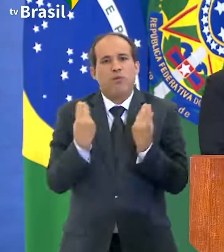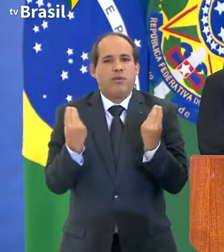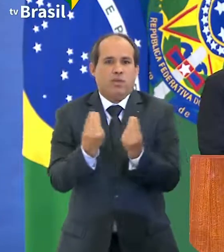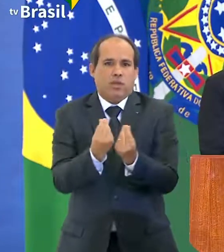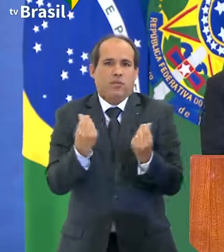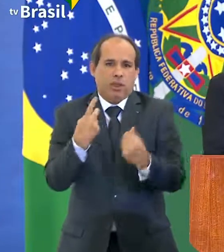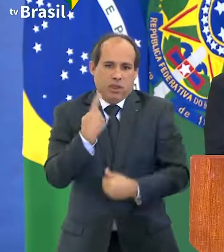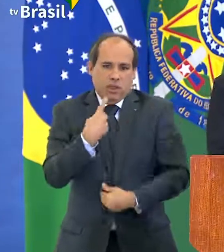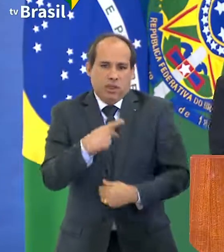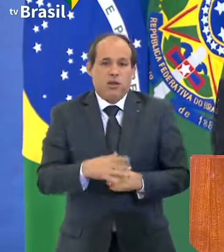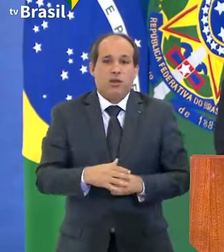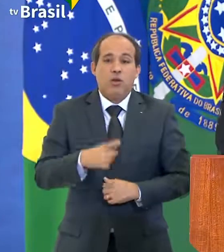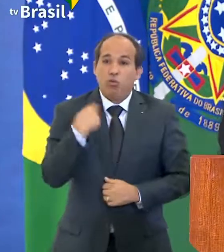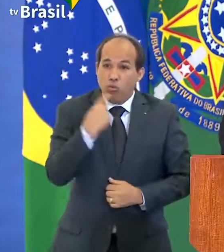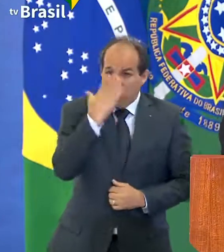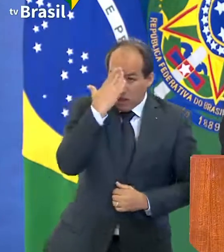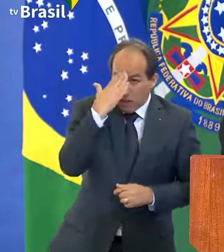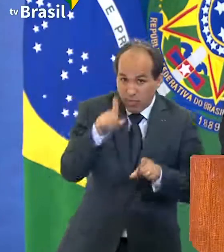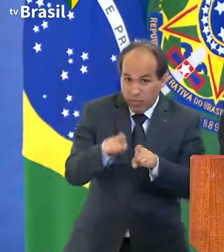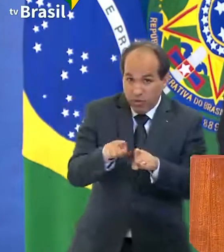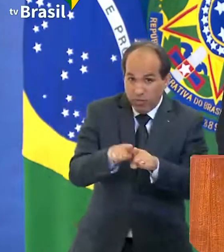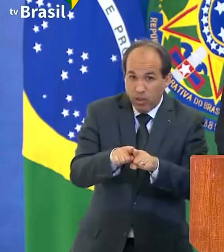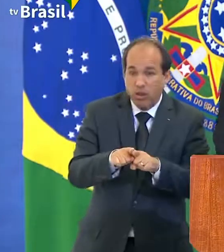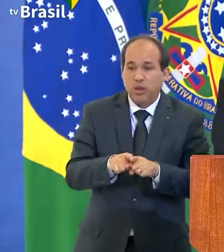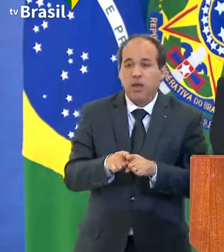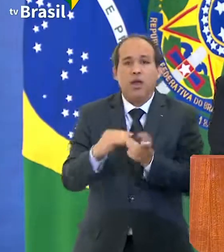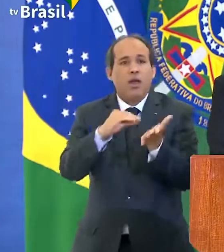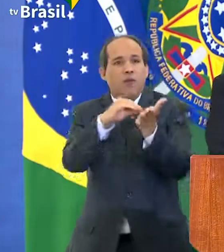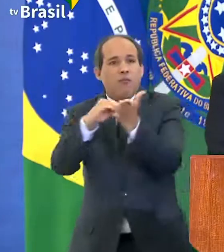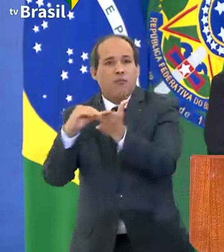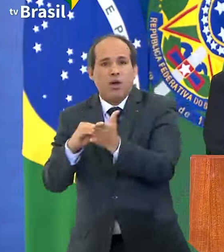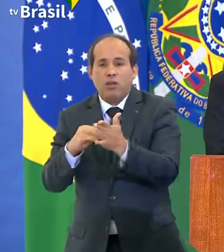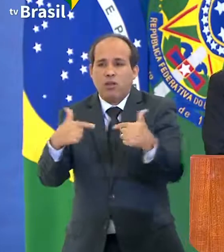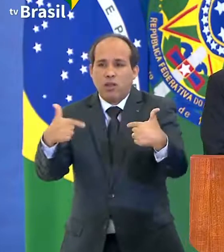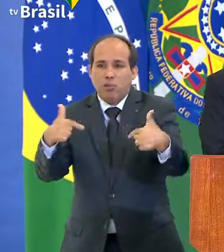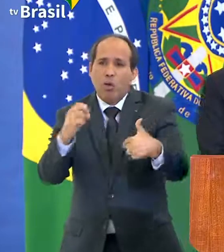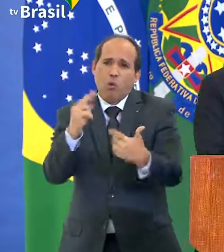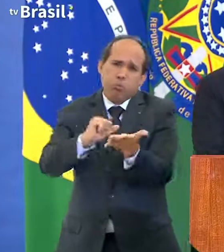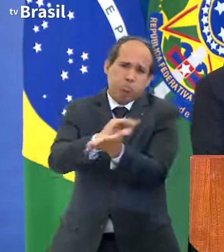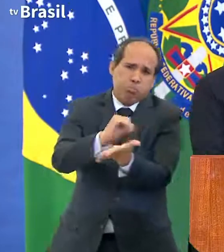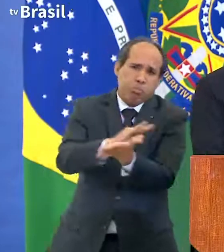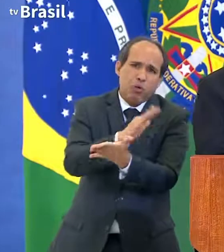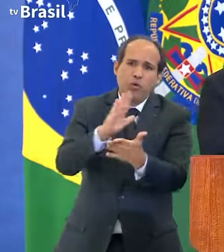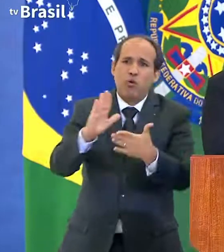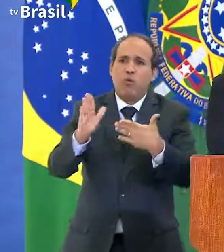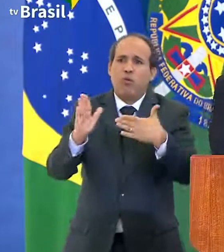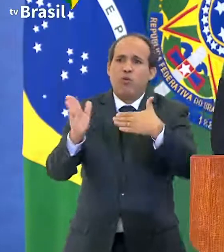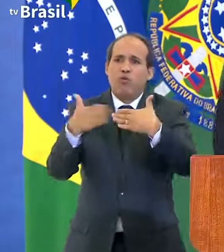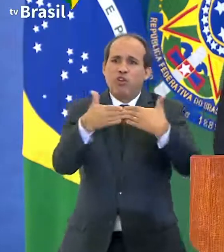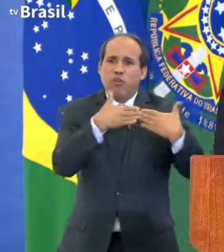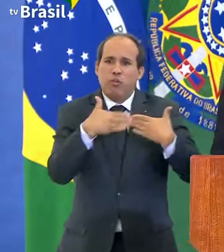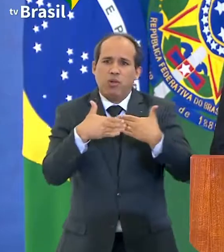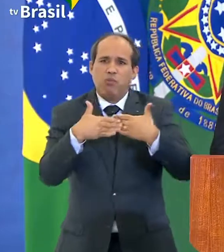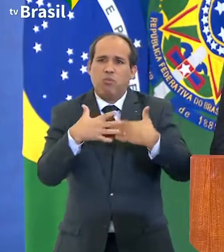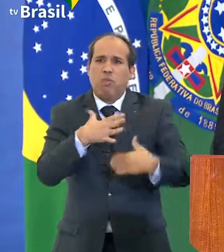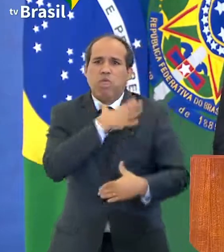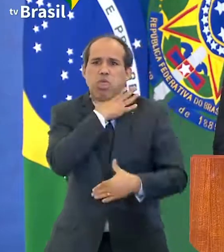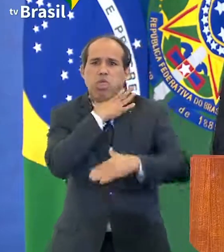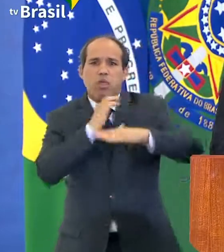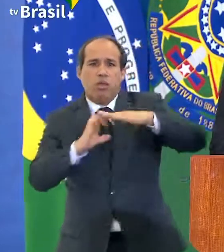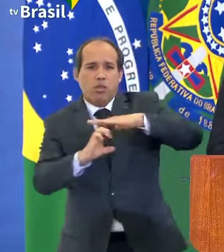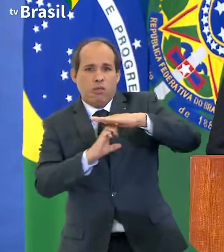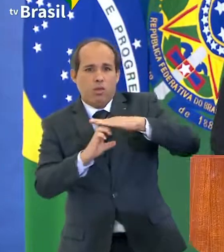que o desemprego, o fechamento de empresas, parte